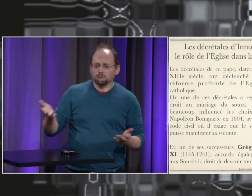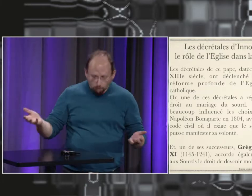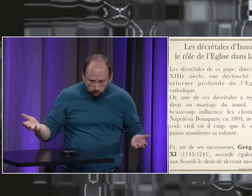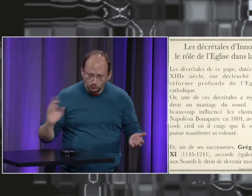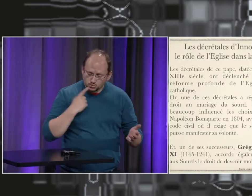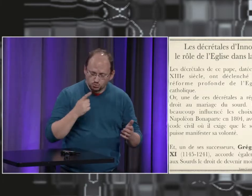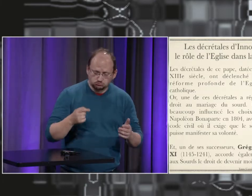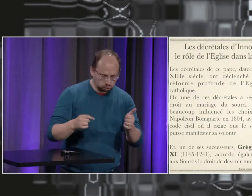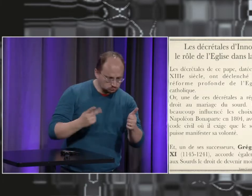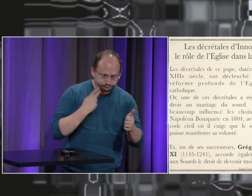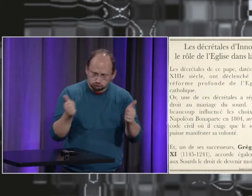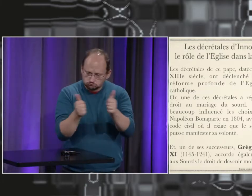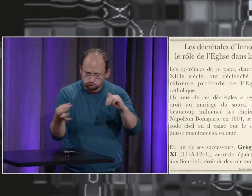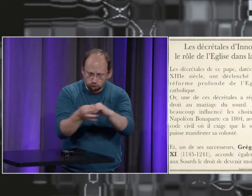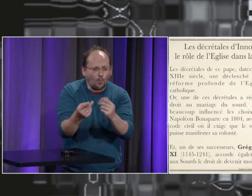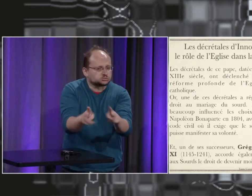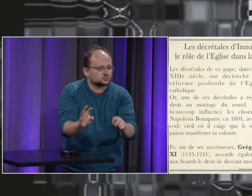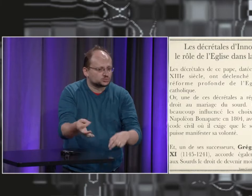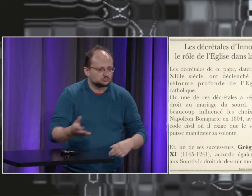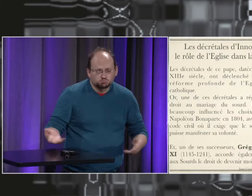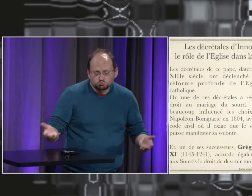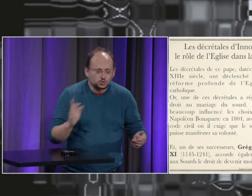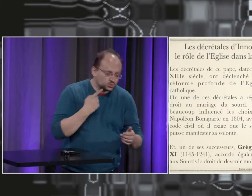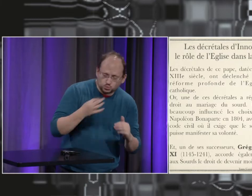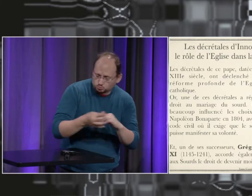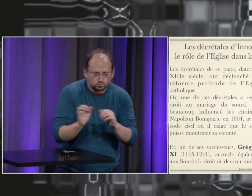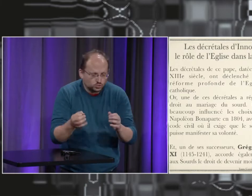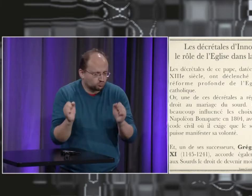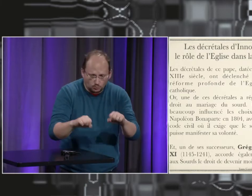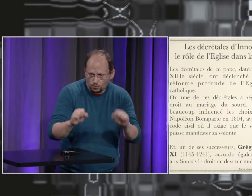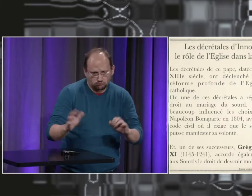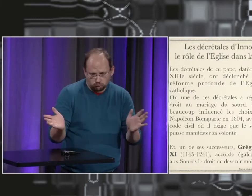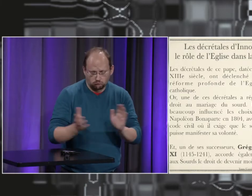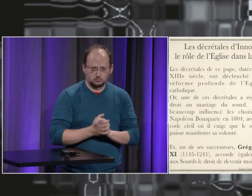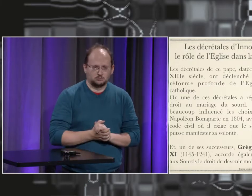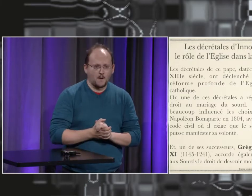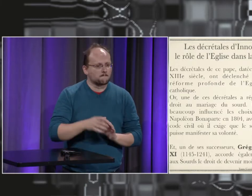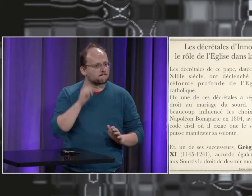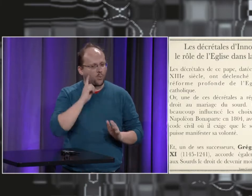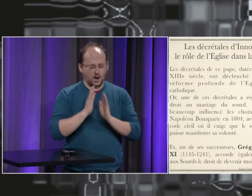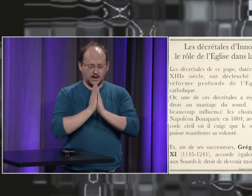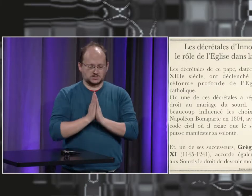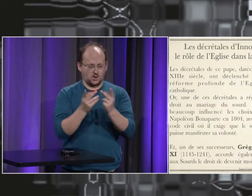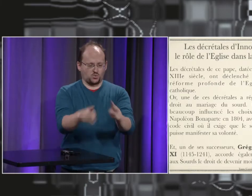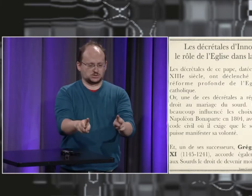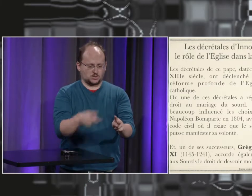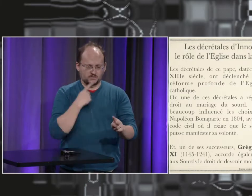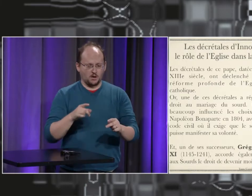le pape disait si une personne sourde se marie avec une personne entendante c'est possible c'est autorisé parce que